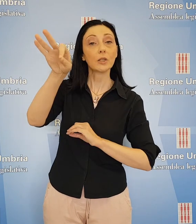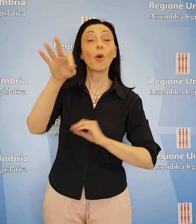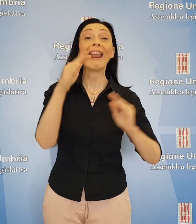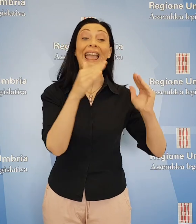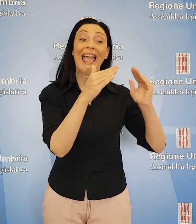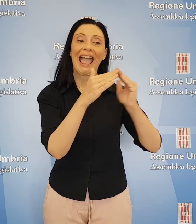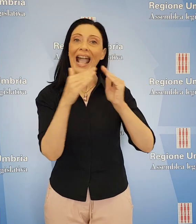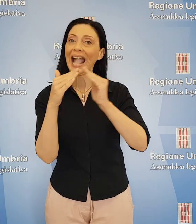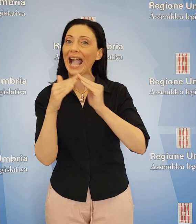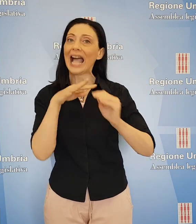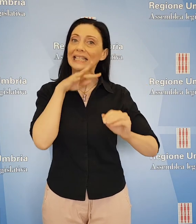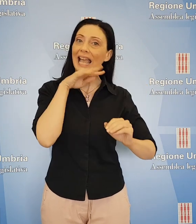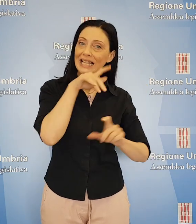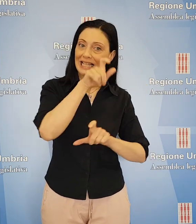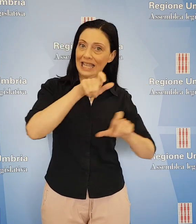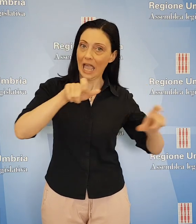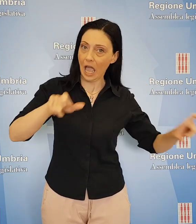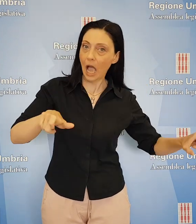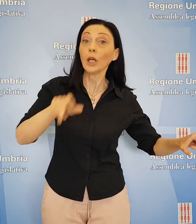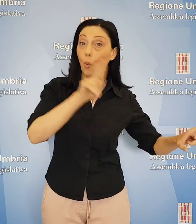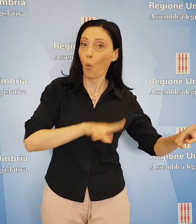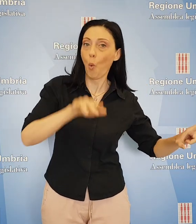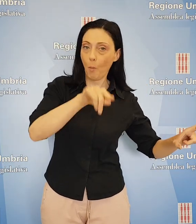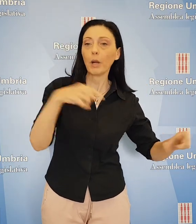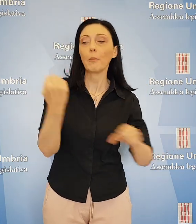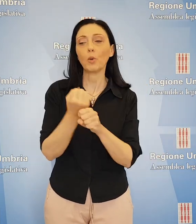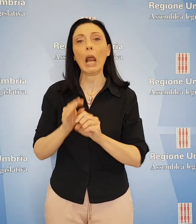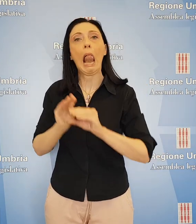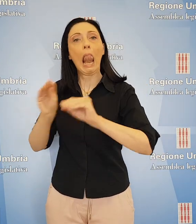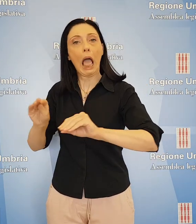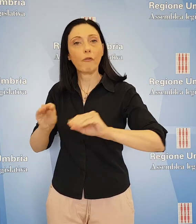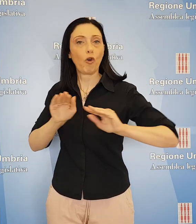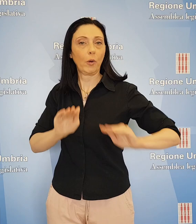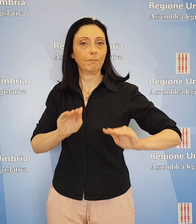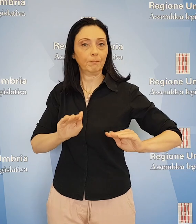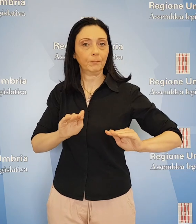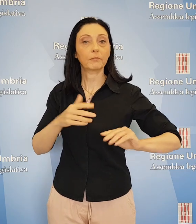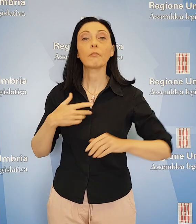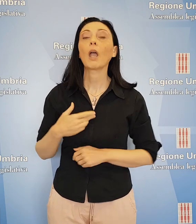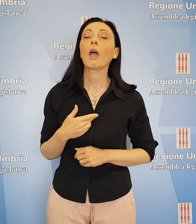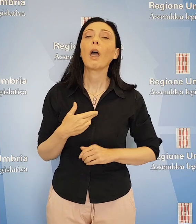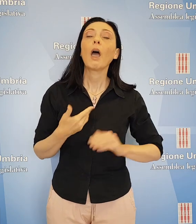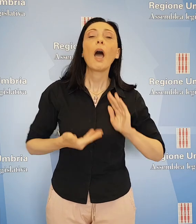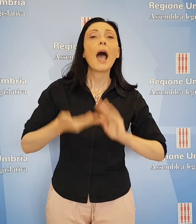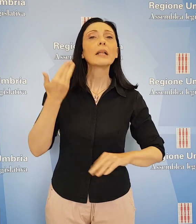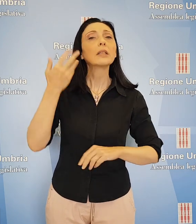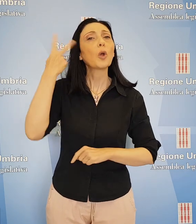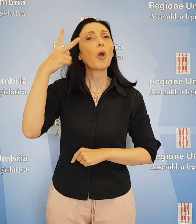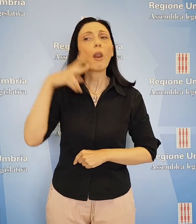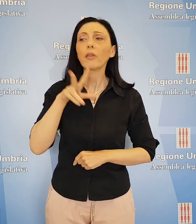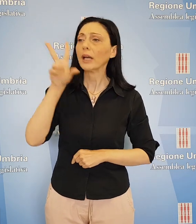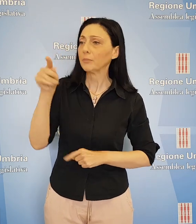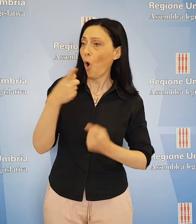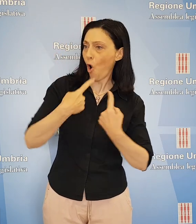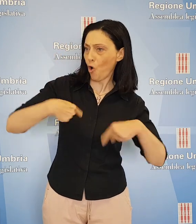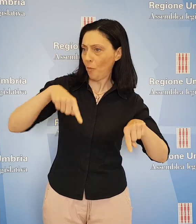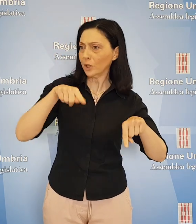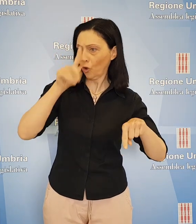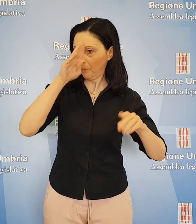salvaguardare le case per anziani umbre e i posti di lavoro. L'assessore Coletto ha risposto che una commissione apposita ha